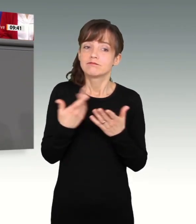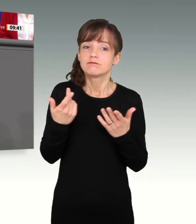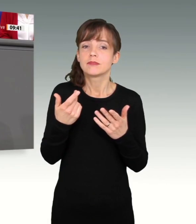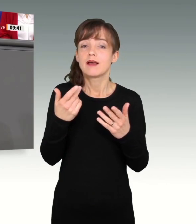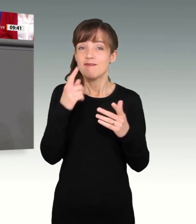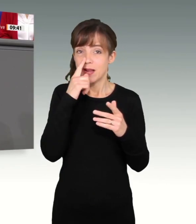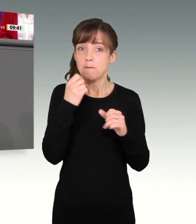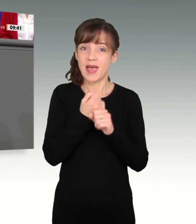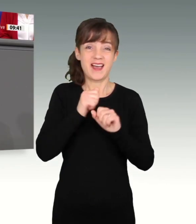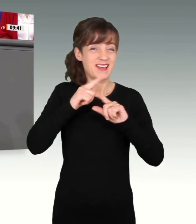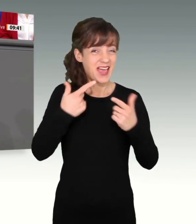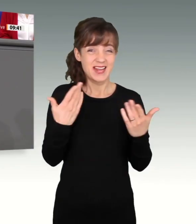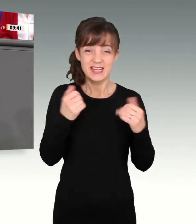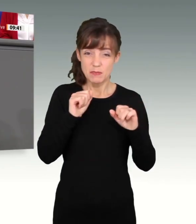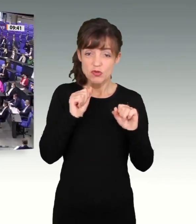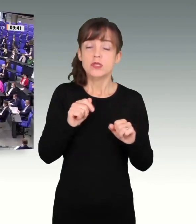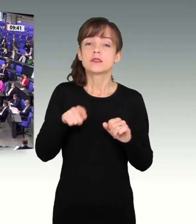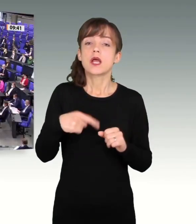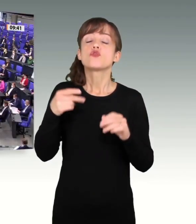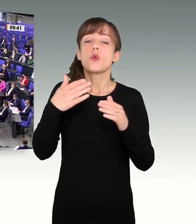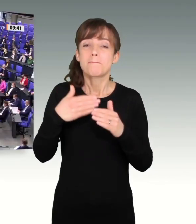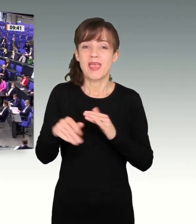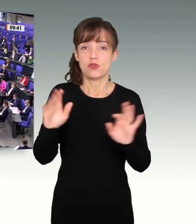teuer. Das ist die Lehre, die wir hier auch ziehen müssen.